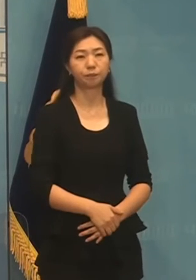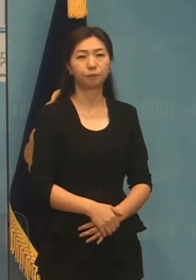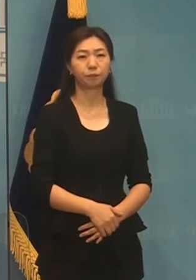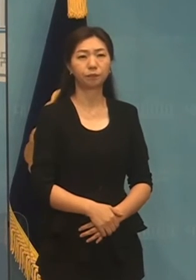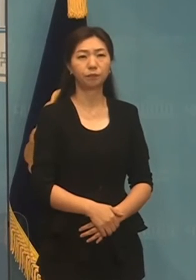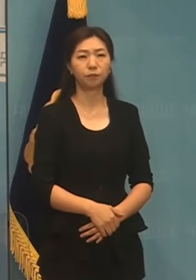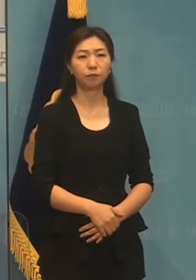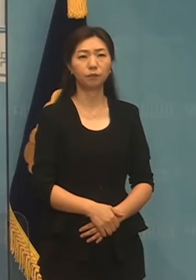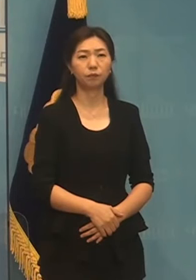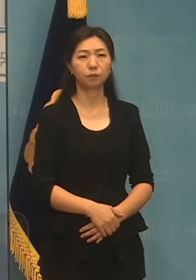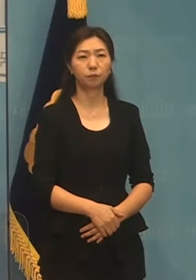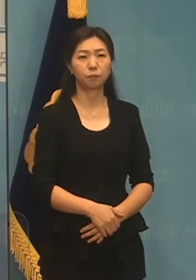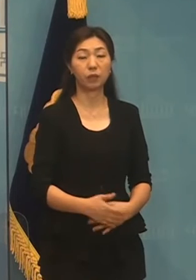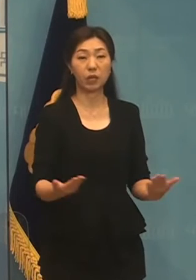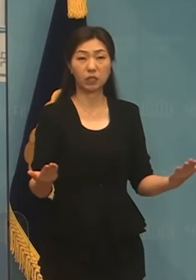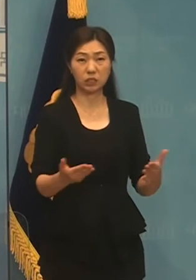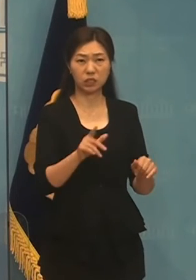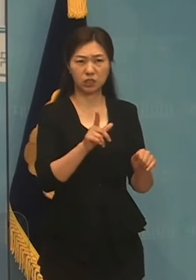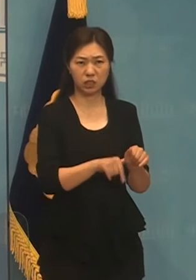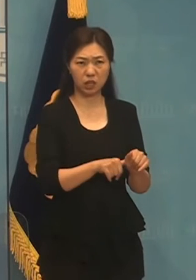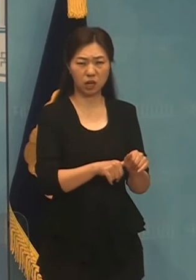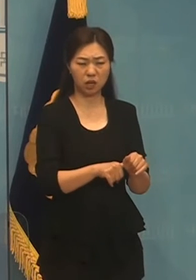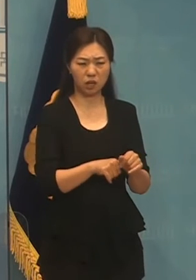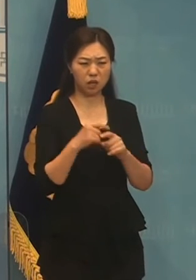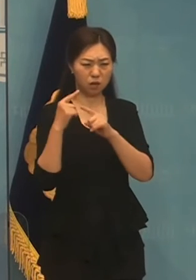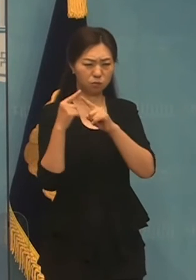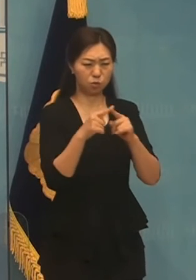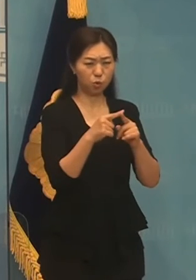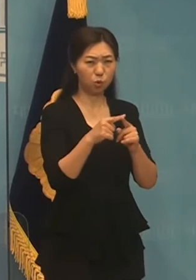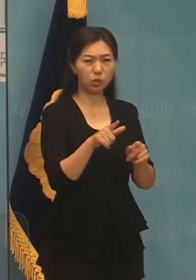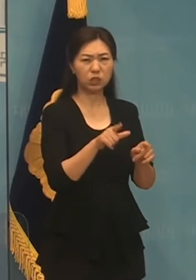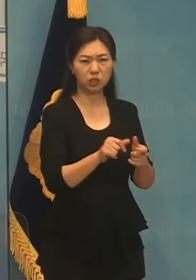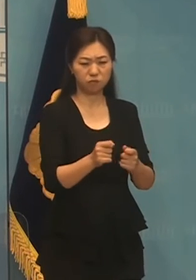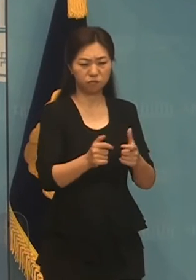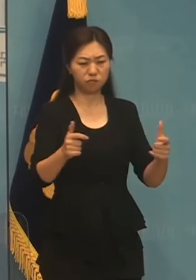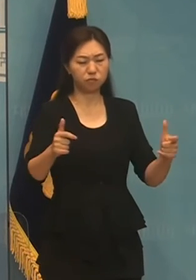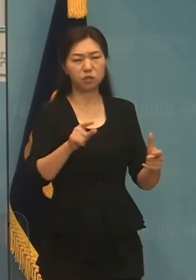물론 노동시간을 무작정 늘리자는 것은 아닙니다.